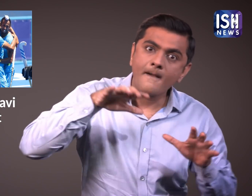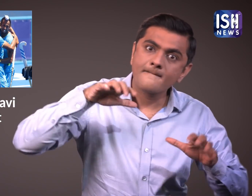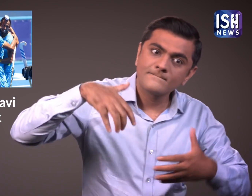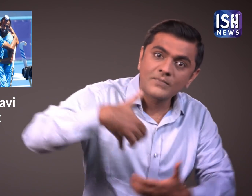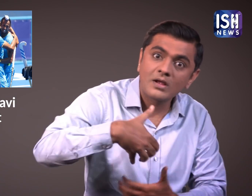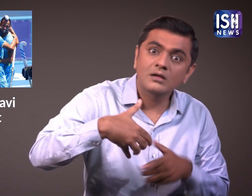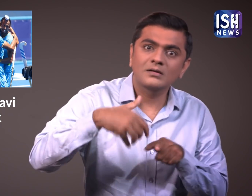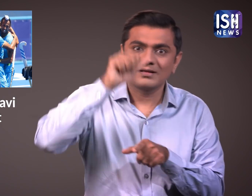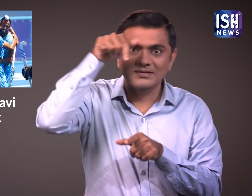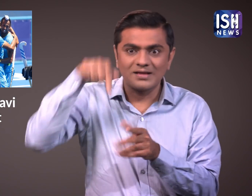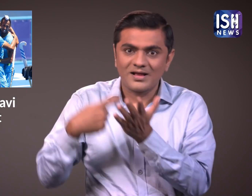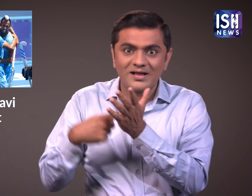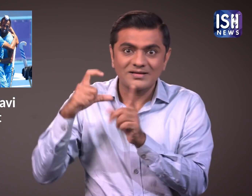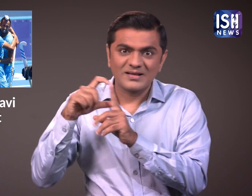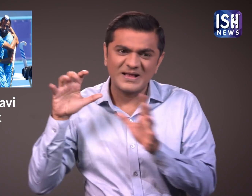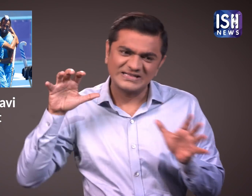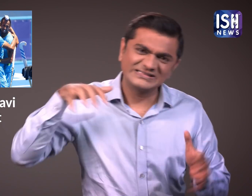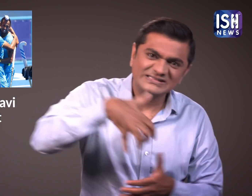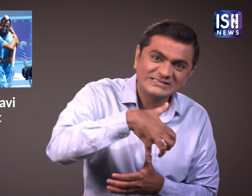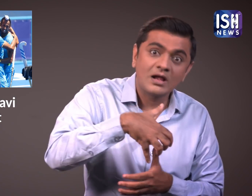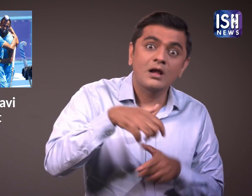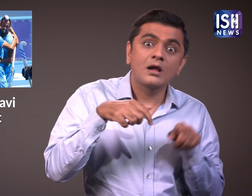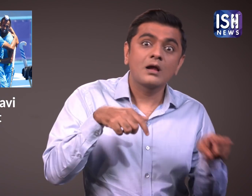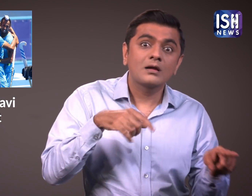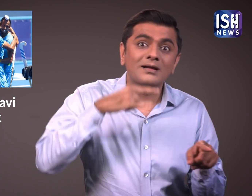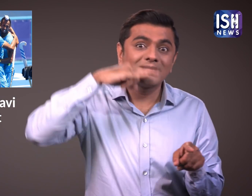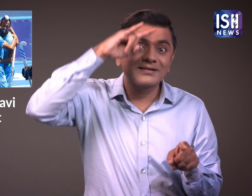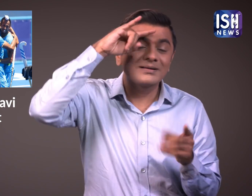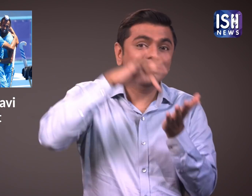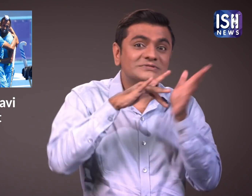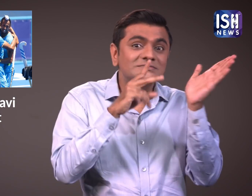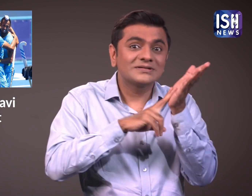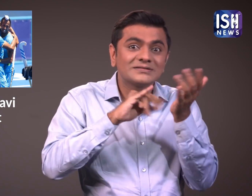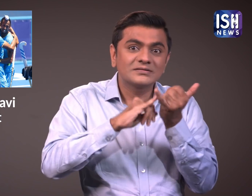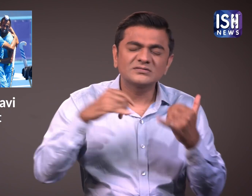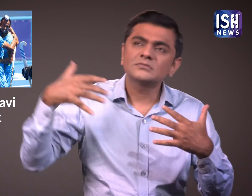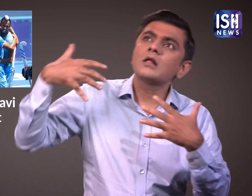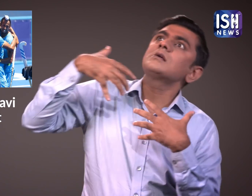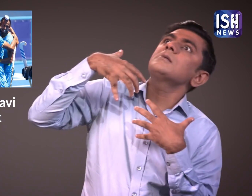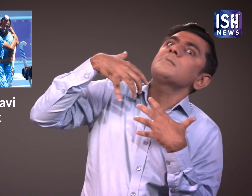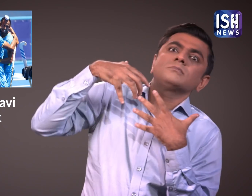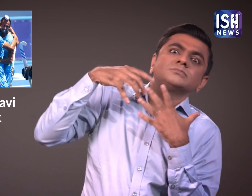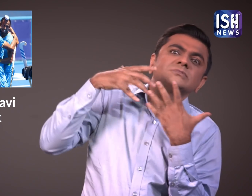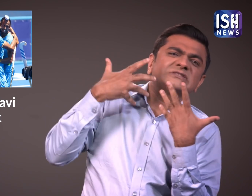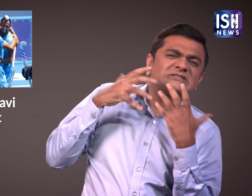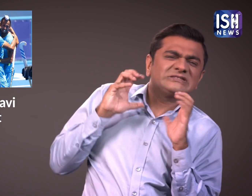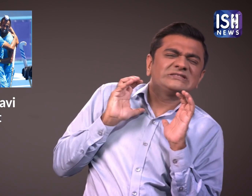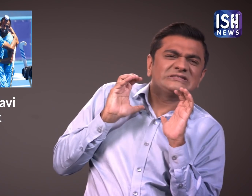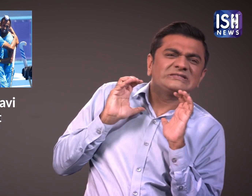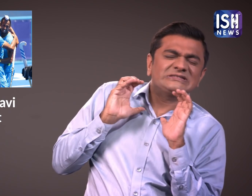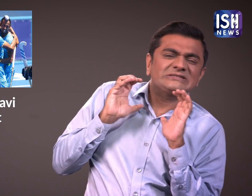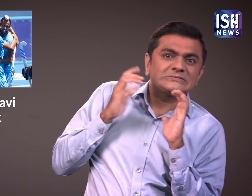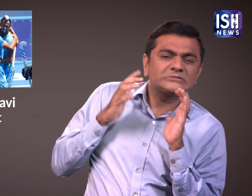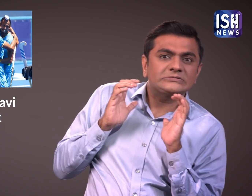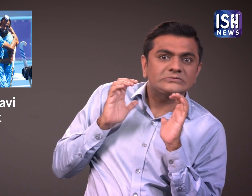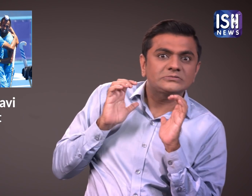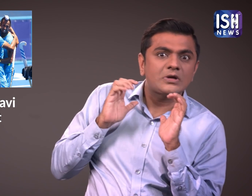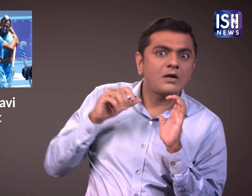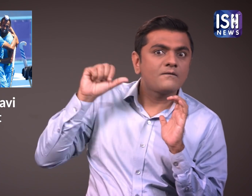था। सनेव ने उसे